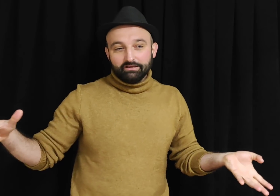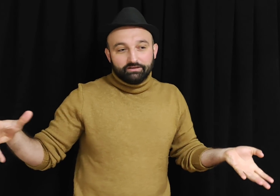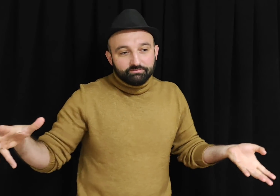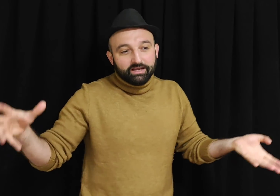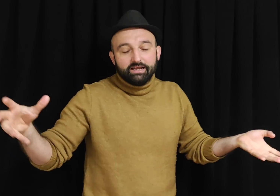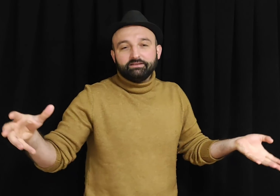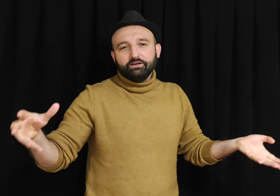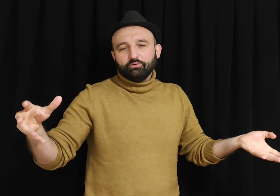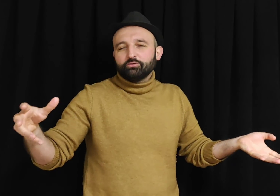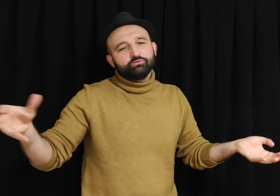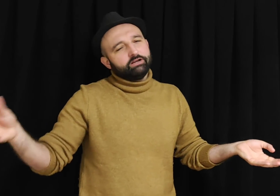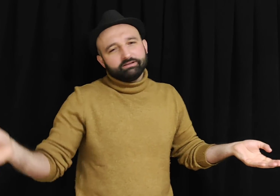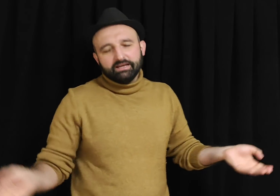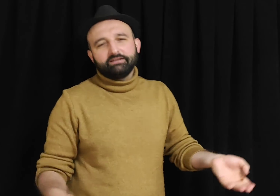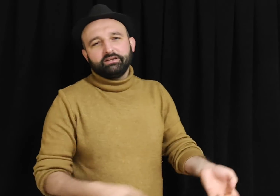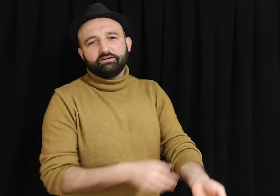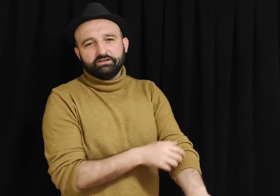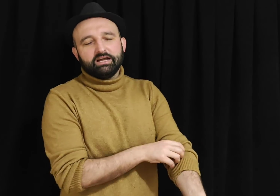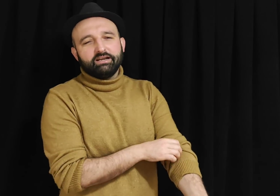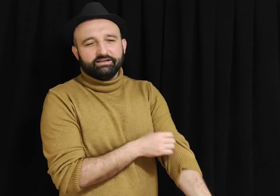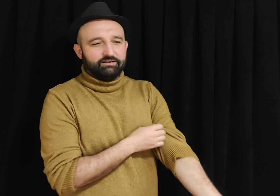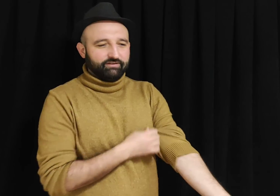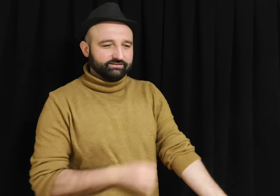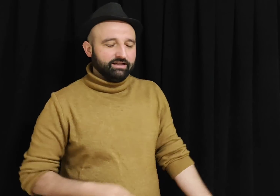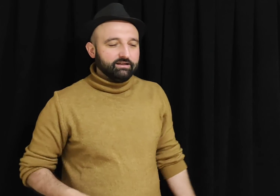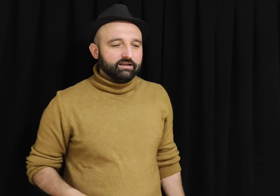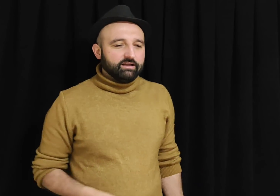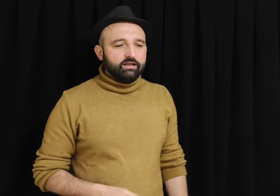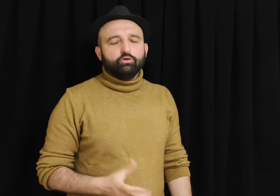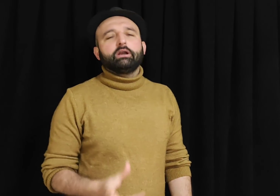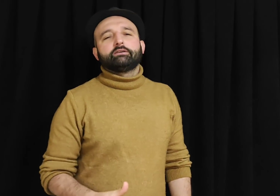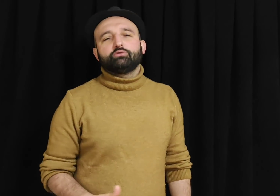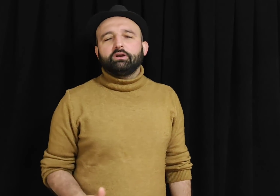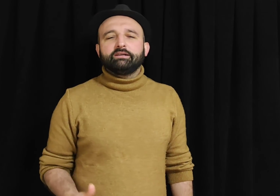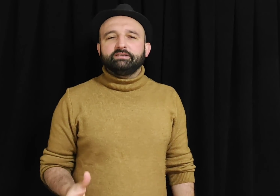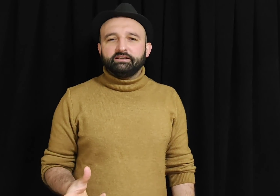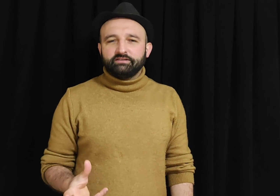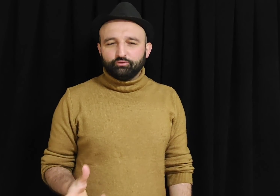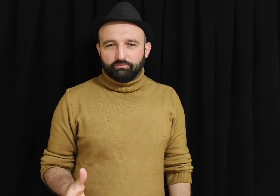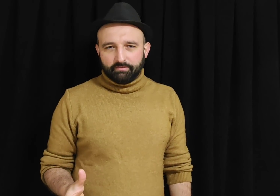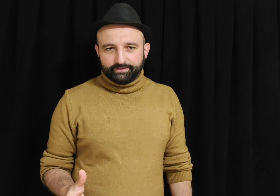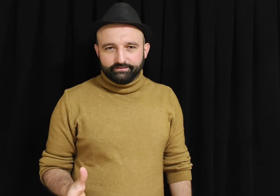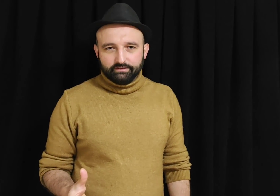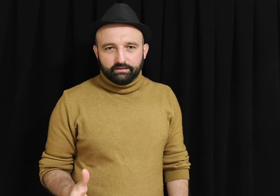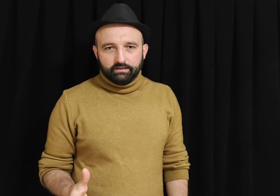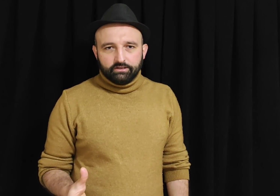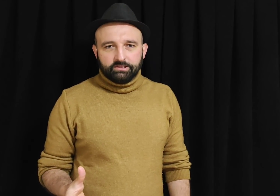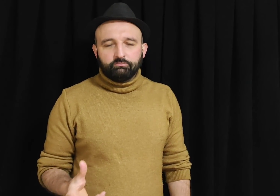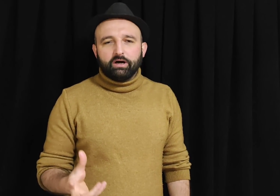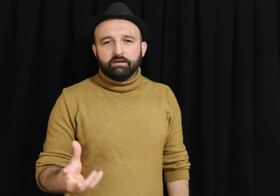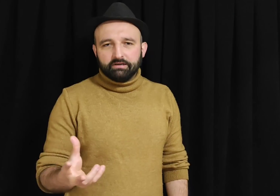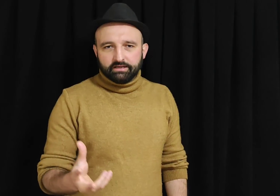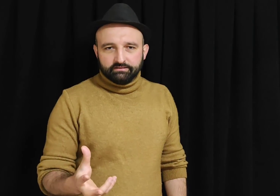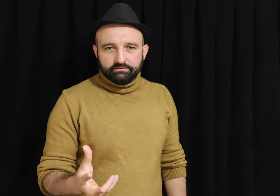Şimdi elektrik konusunda evet elektrik giderleri de fazla. Dolar. Doların yerinde durmaması. Şimdi bu arabaların